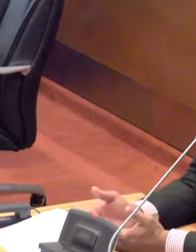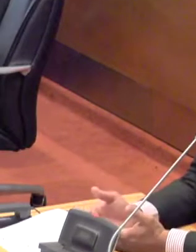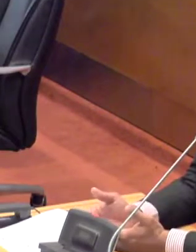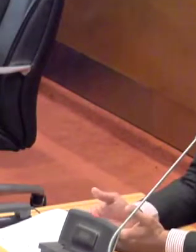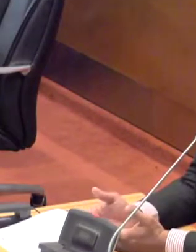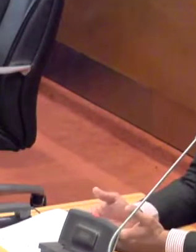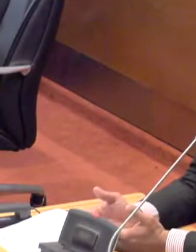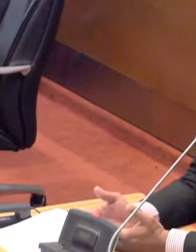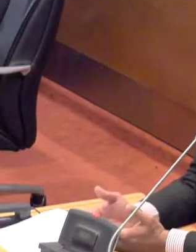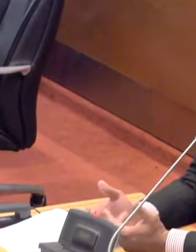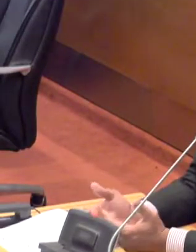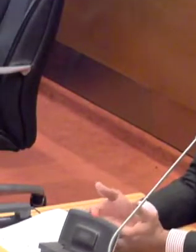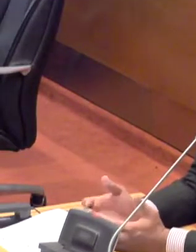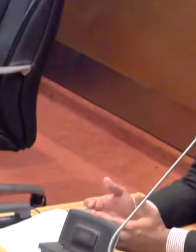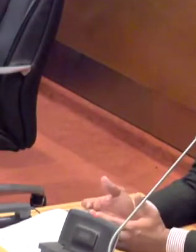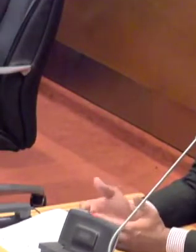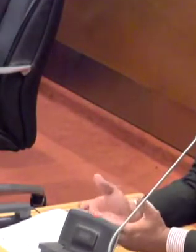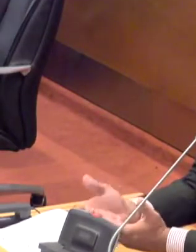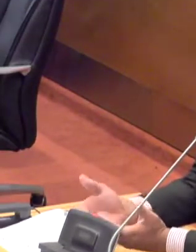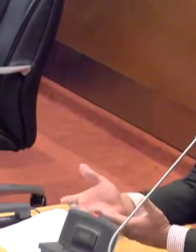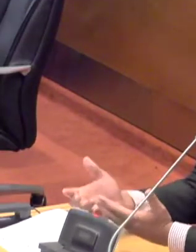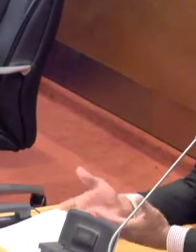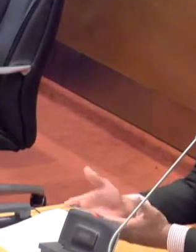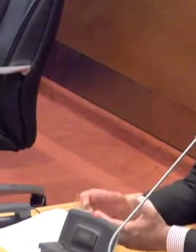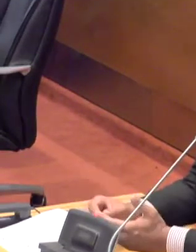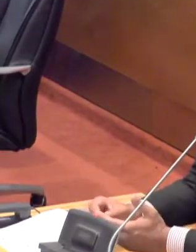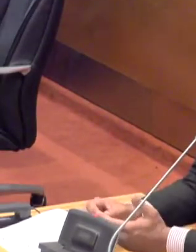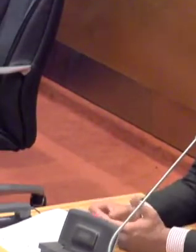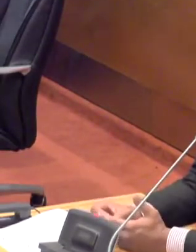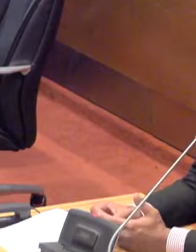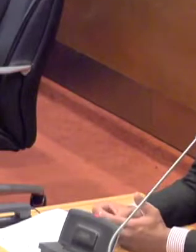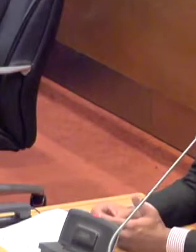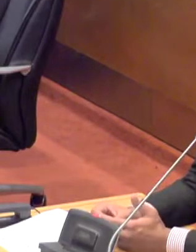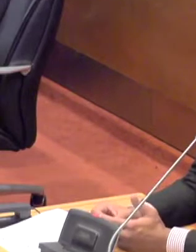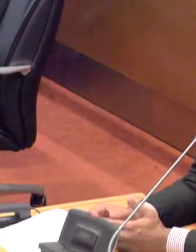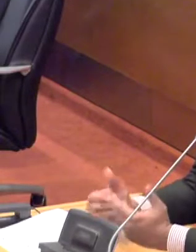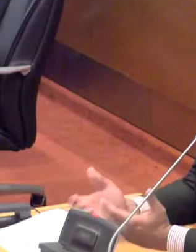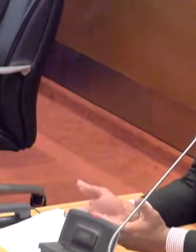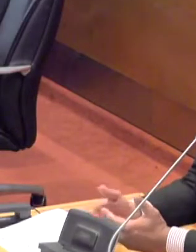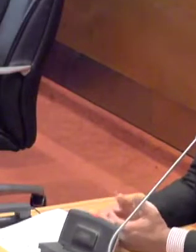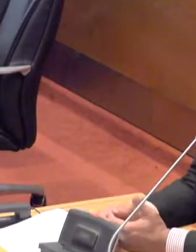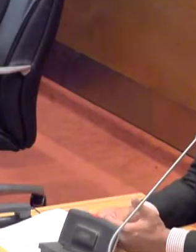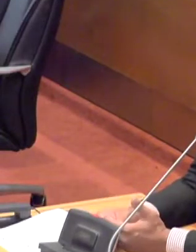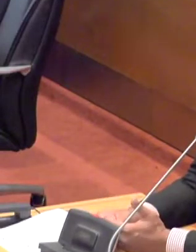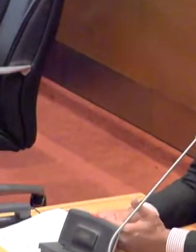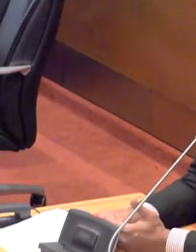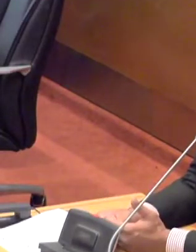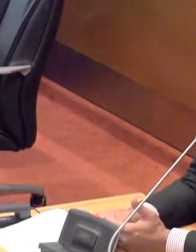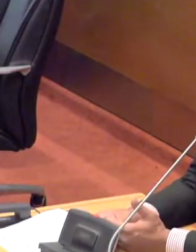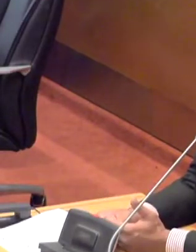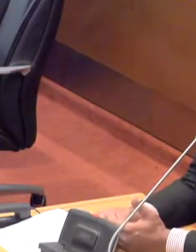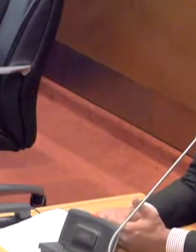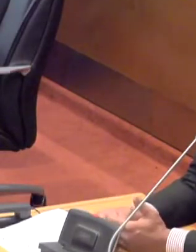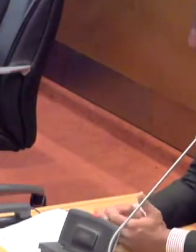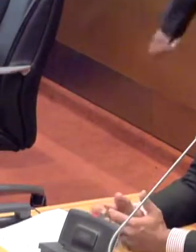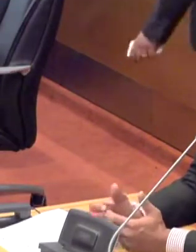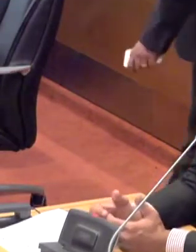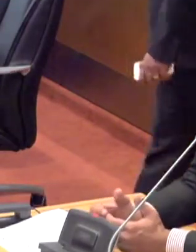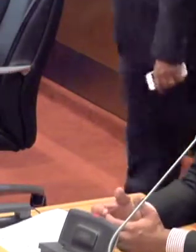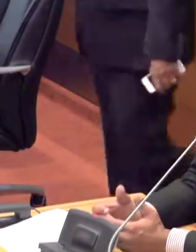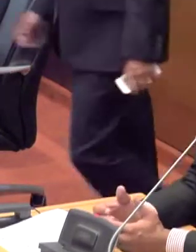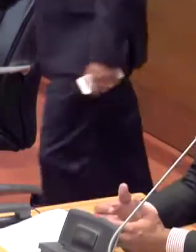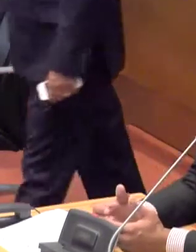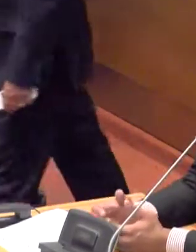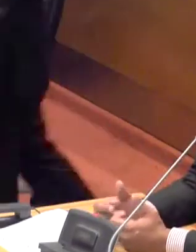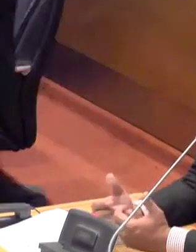feliz de poder, acho que, contar agora, na Câmara Federal, com uma representante que leva, na